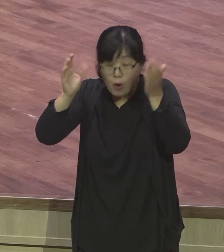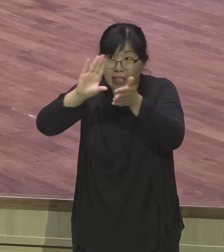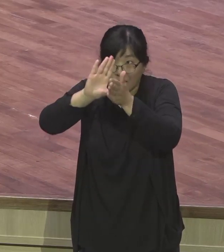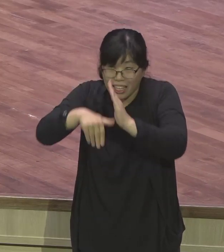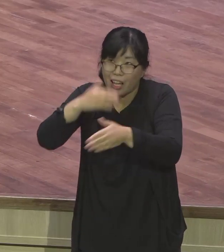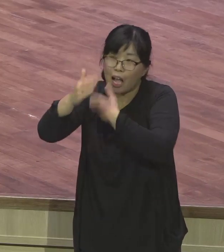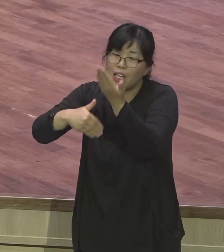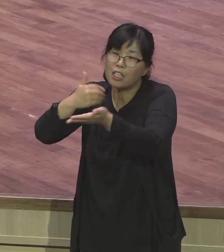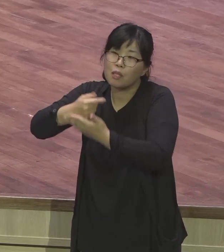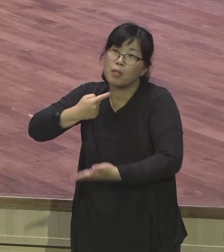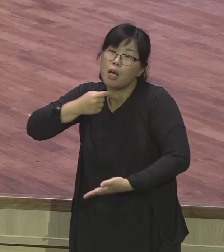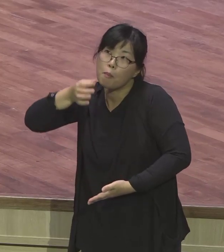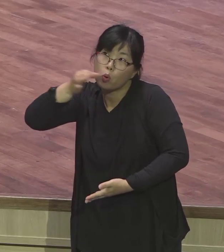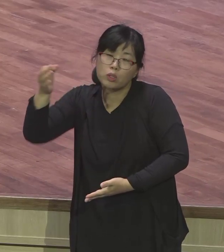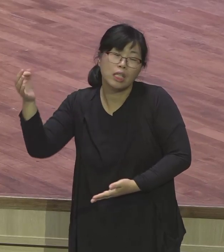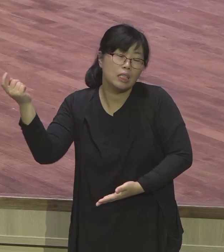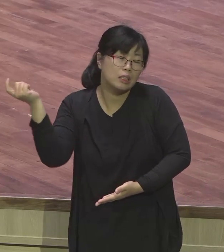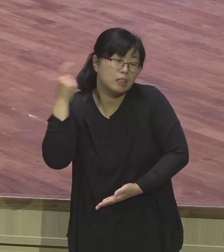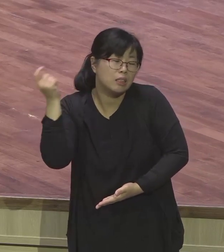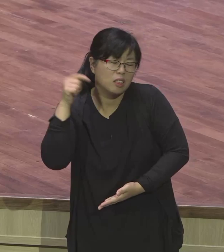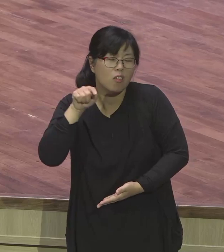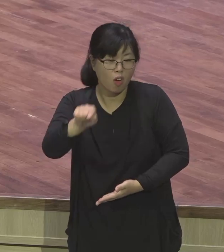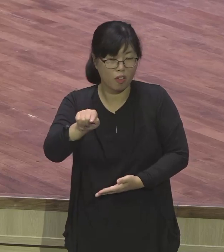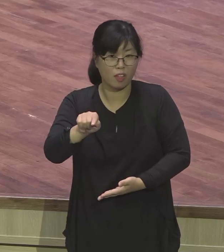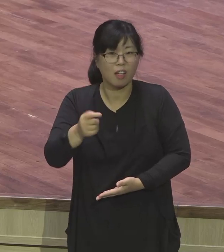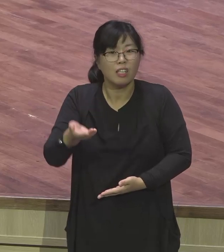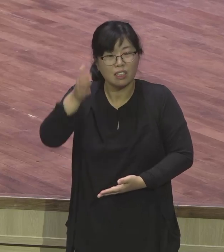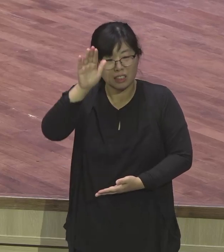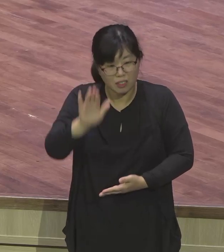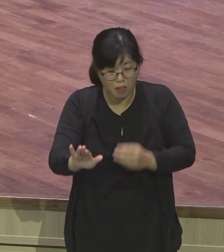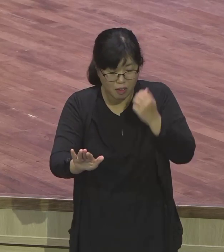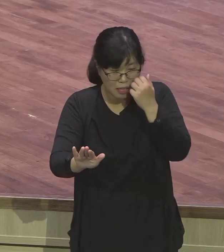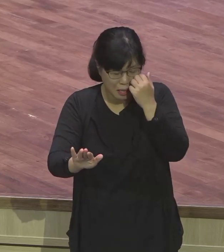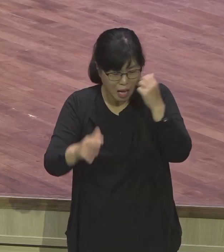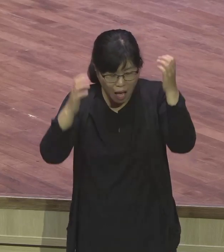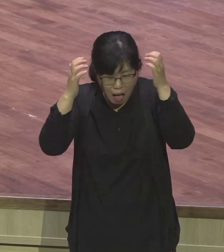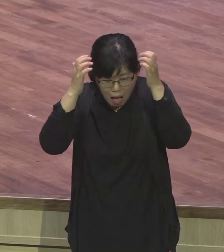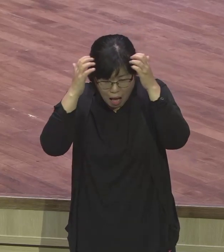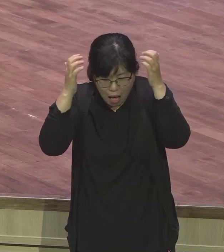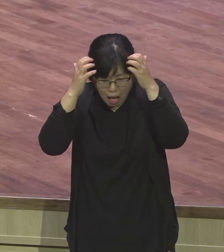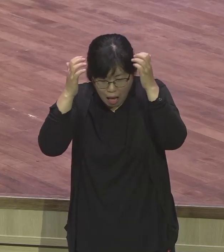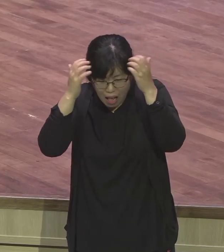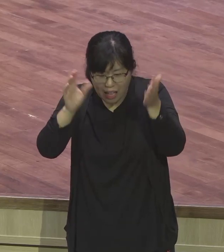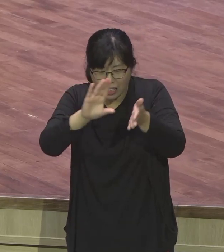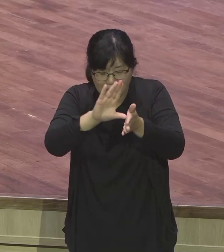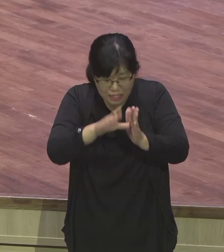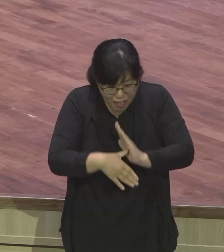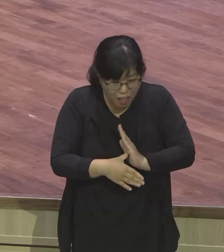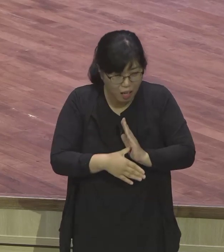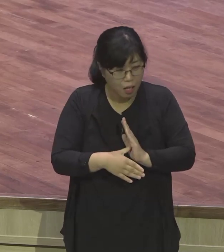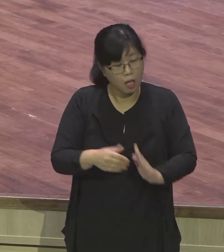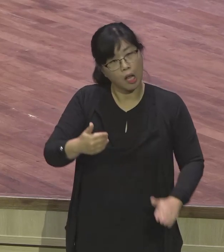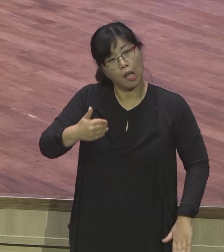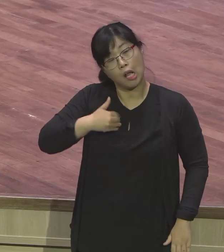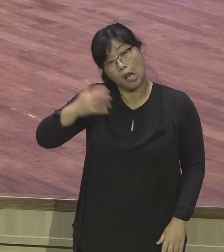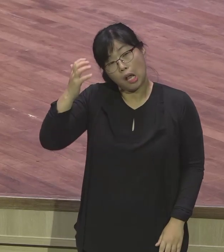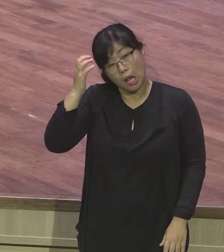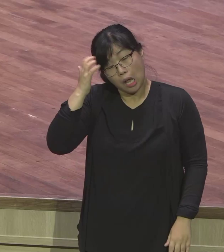그런 시기에는 다른 많은 사람들도 아우성 치며 우리의 이목을 끈다